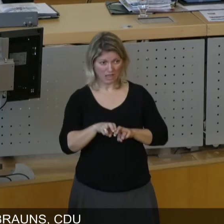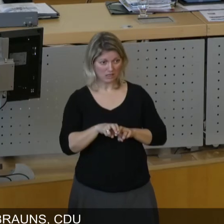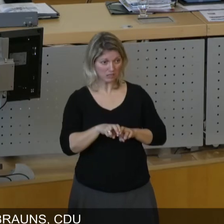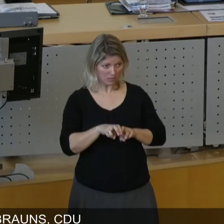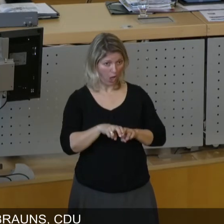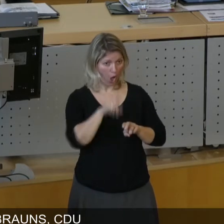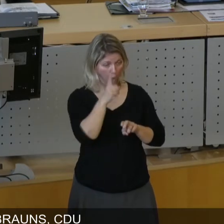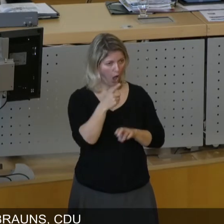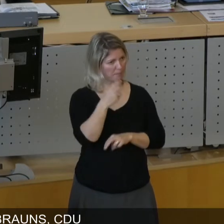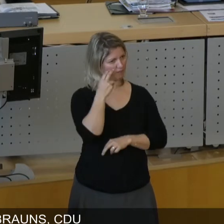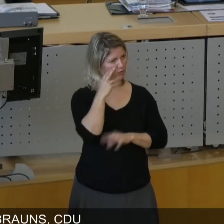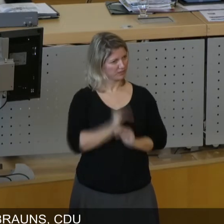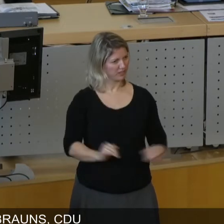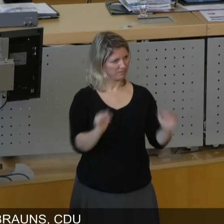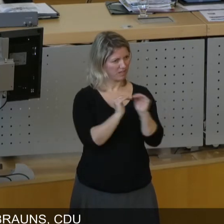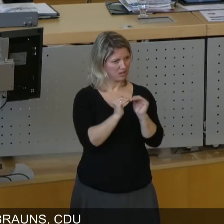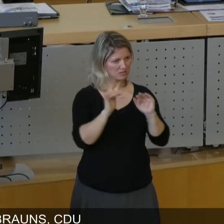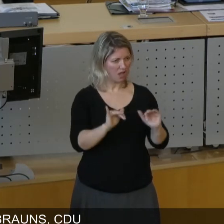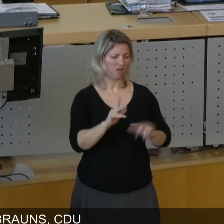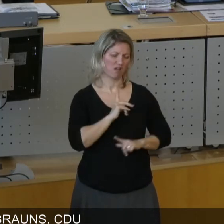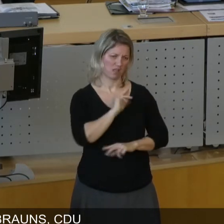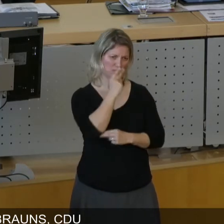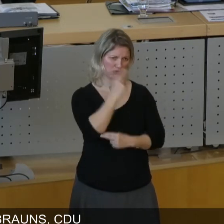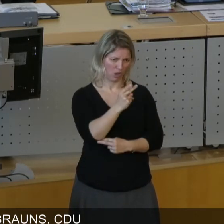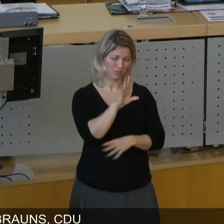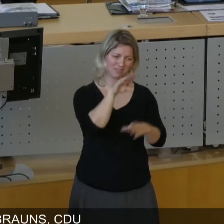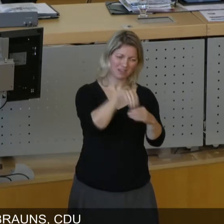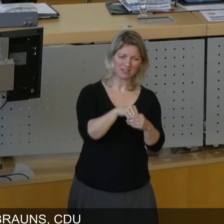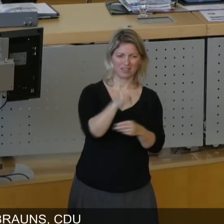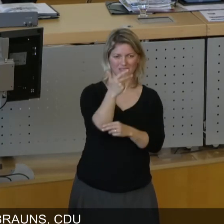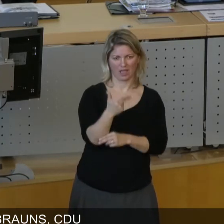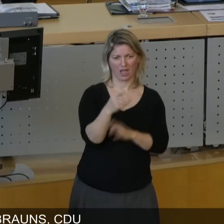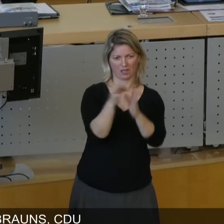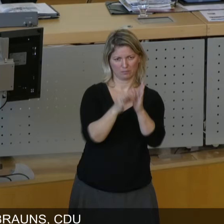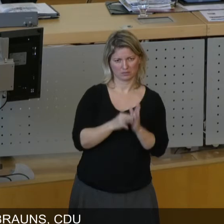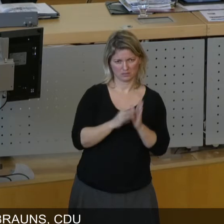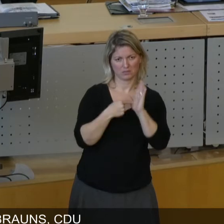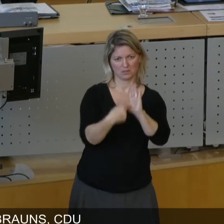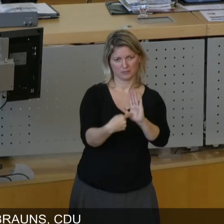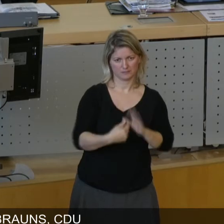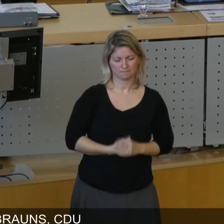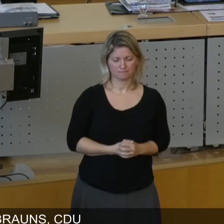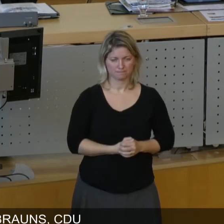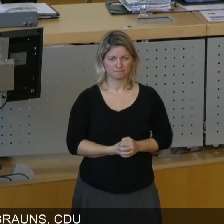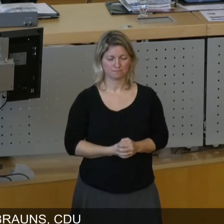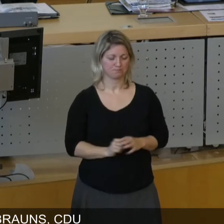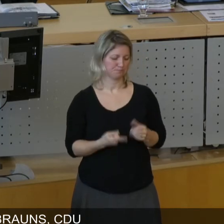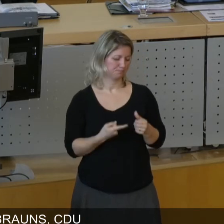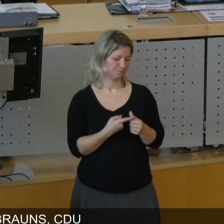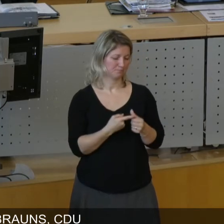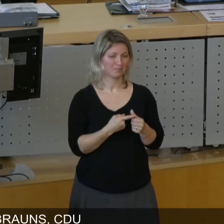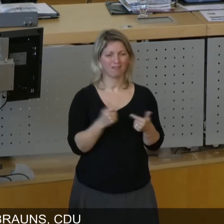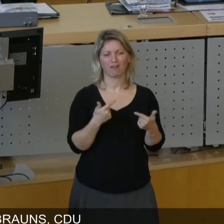in einem vernünftigen Verhältnis stehen. Und da möchte ich drei Aspekte dazu ausführen. Das erste sind